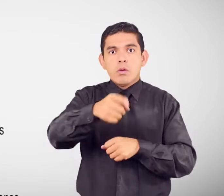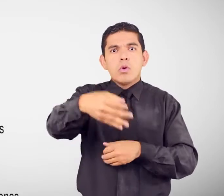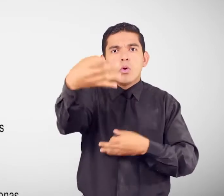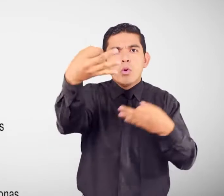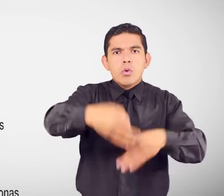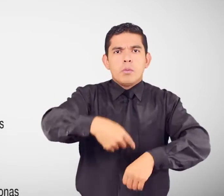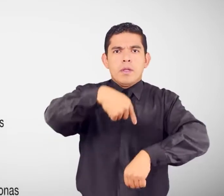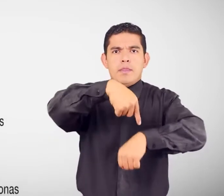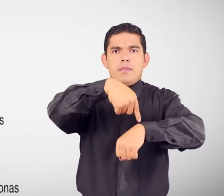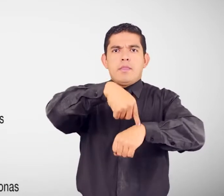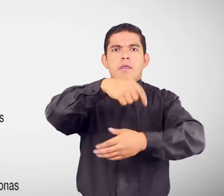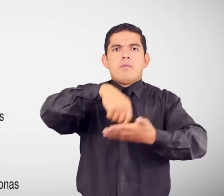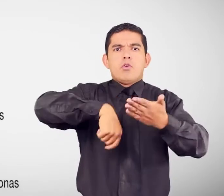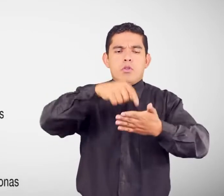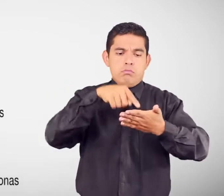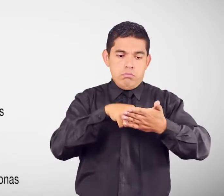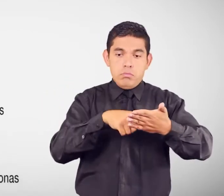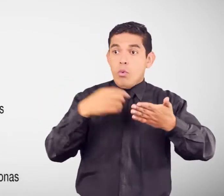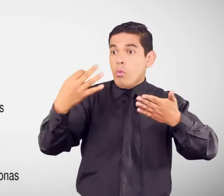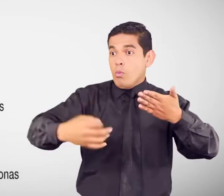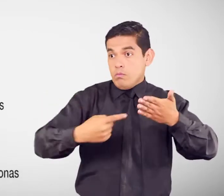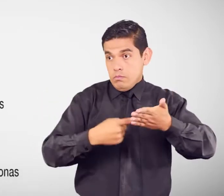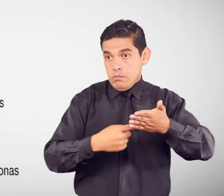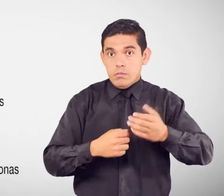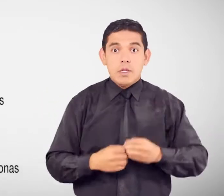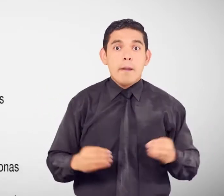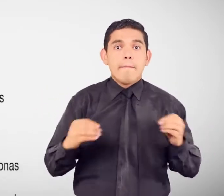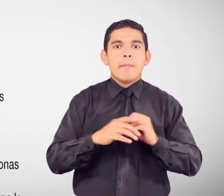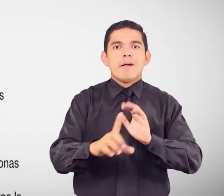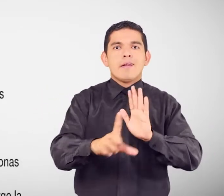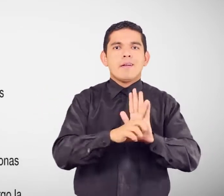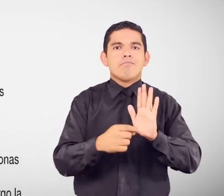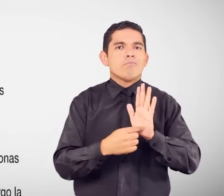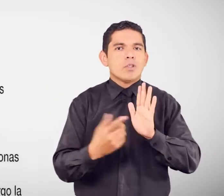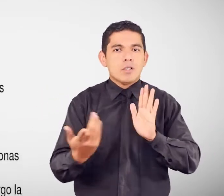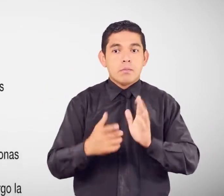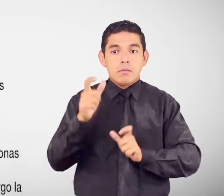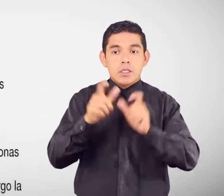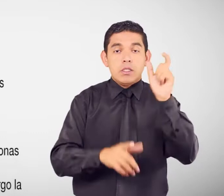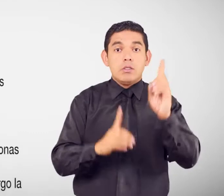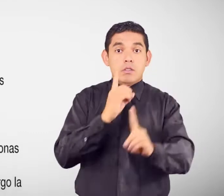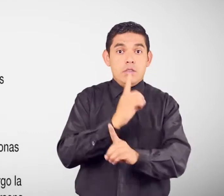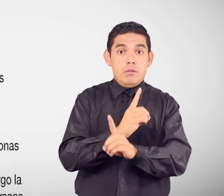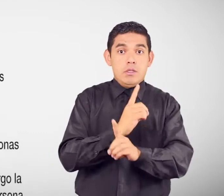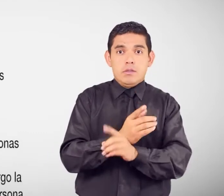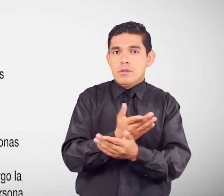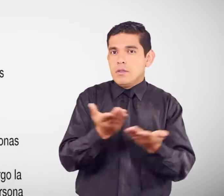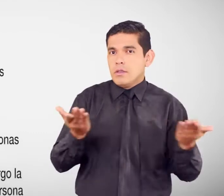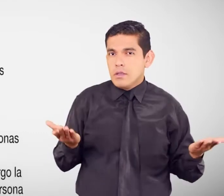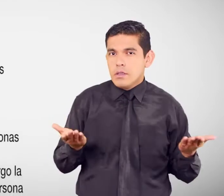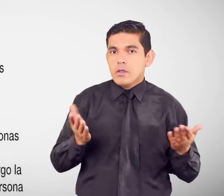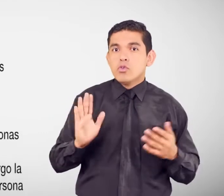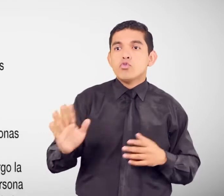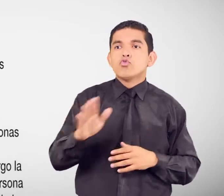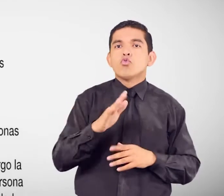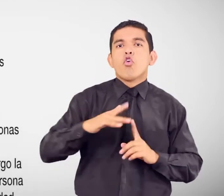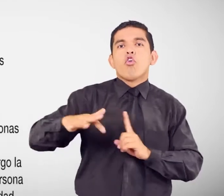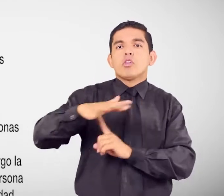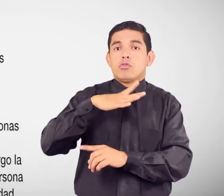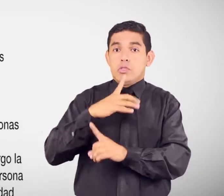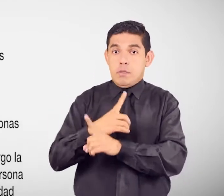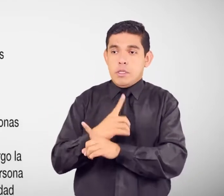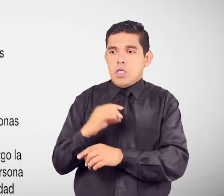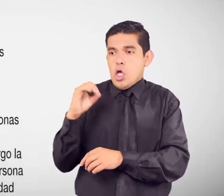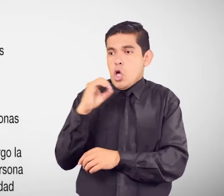establecido del contrato Además la ley determina Que las personas con discapacidad Condición discapacitante O quien